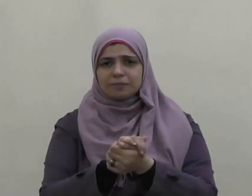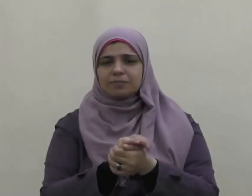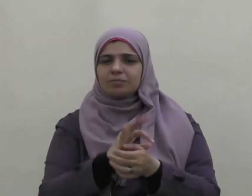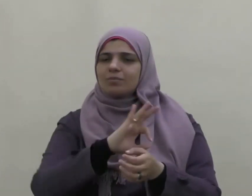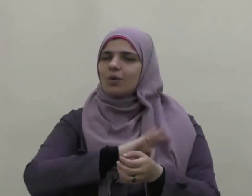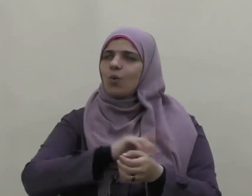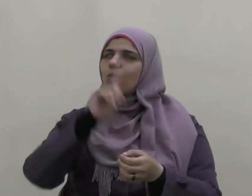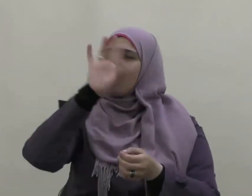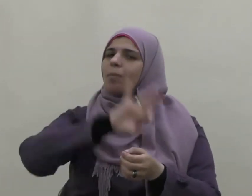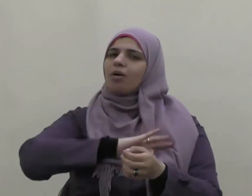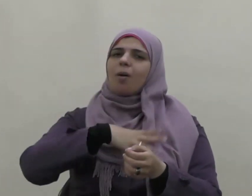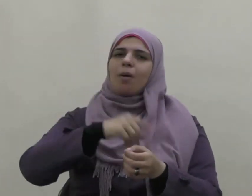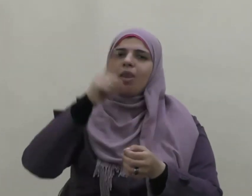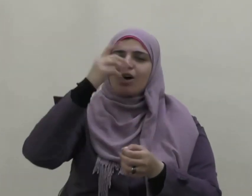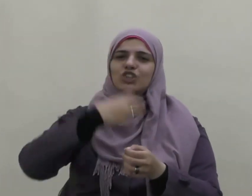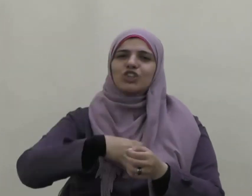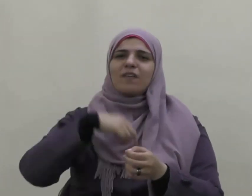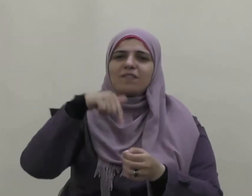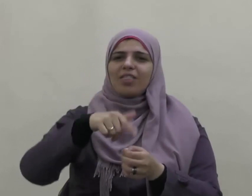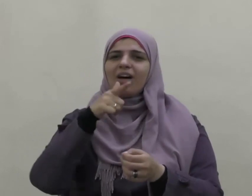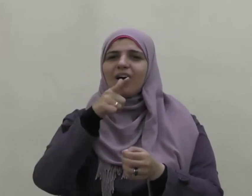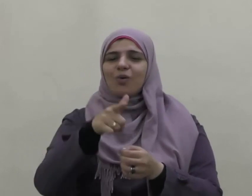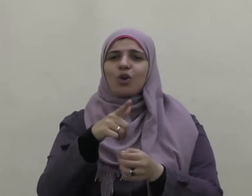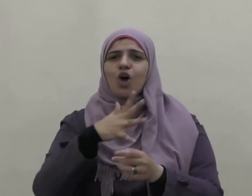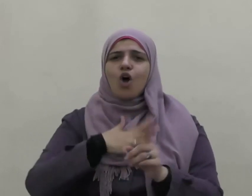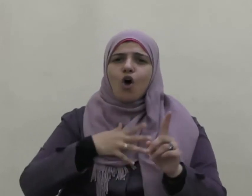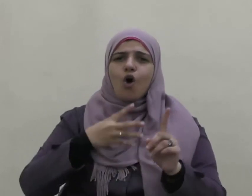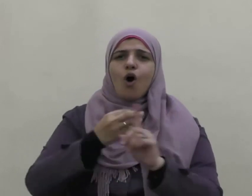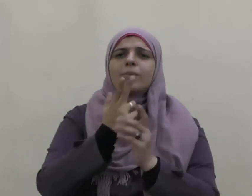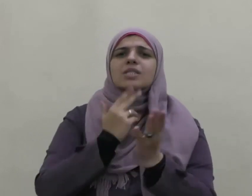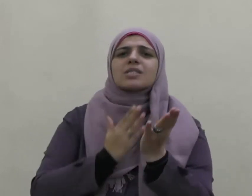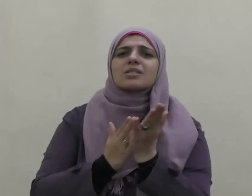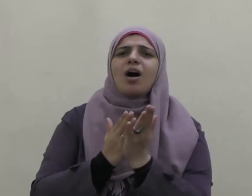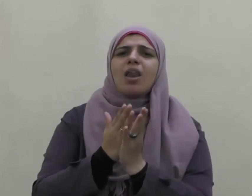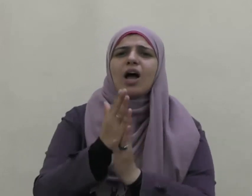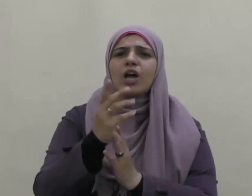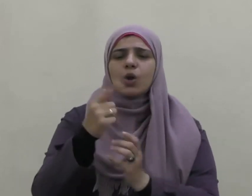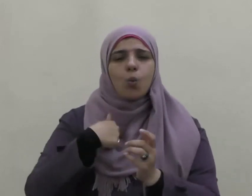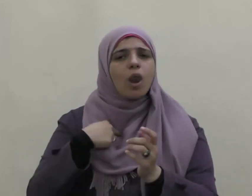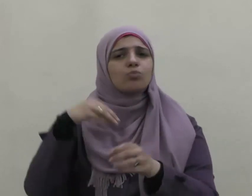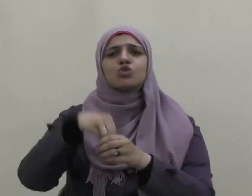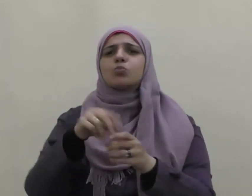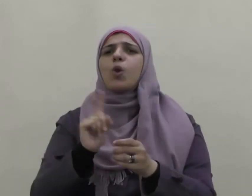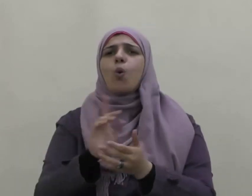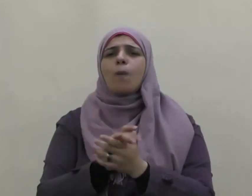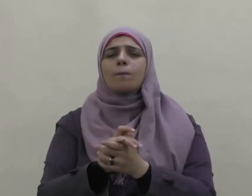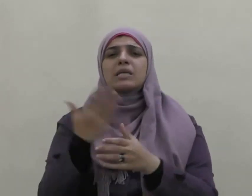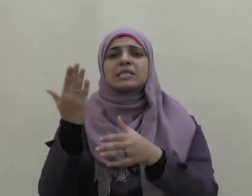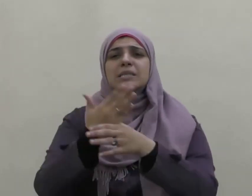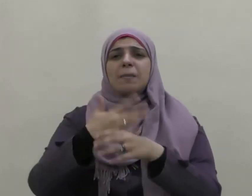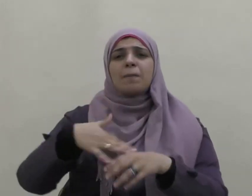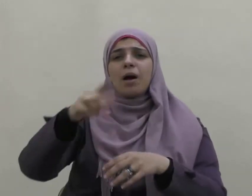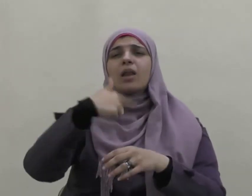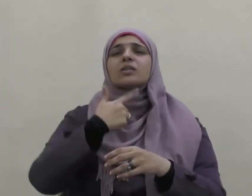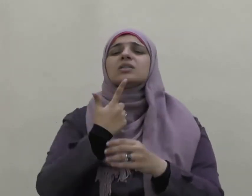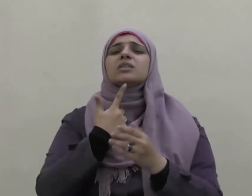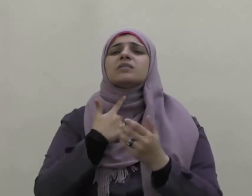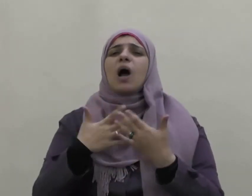الشافعي في قوله أحب الصالحين ولست منهم لعلي أن أنال بهم شفاعة